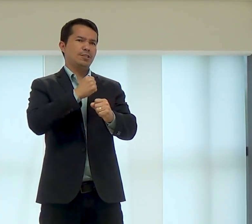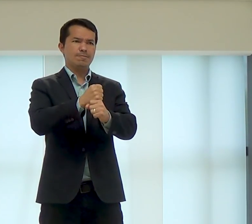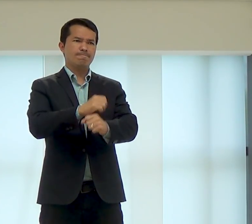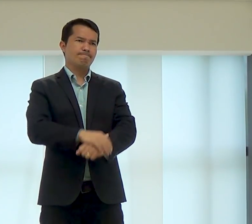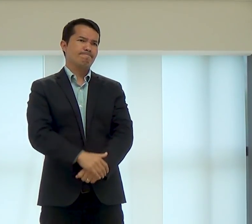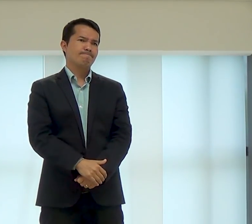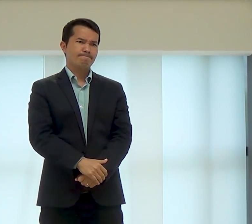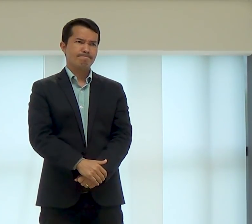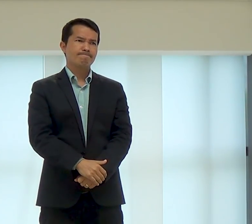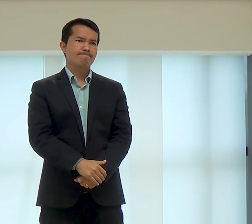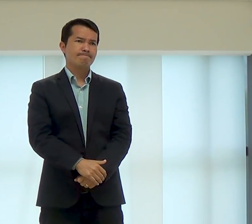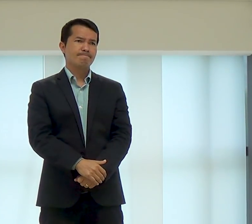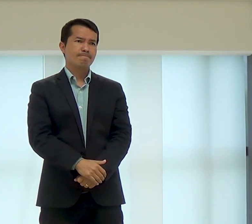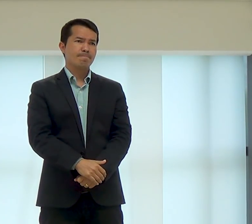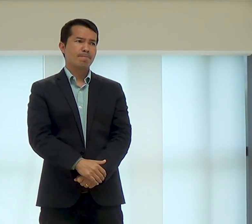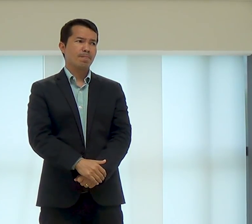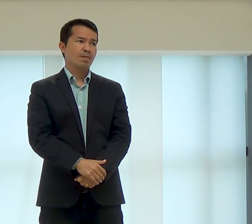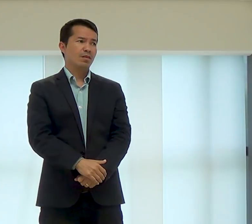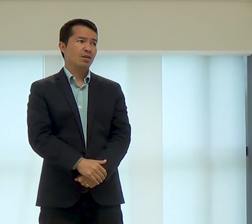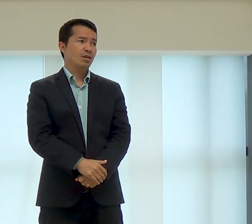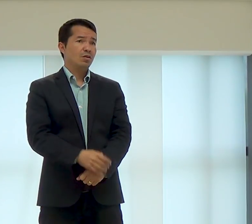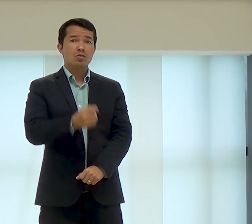Esse é o último culto do ano,